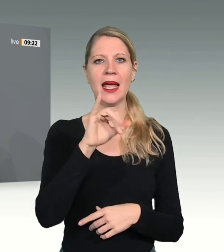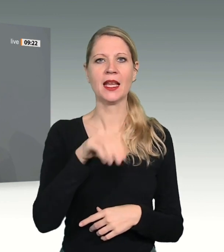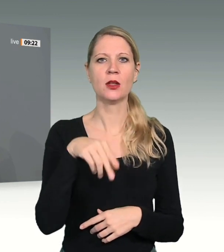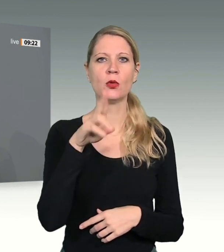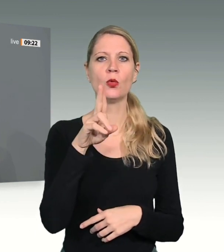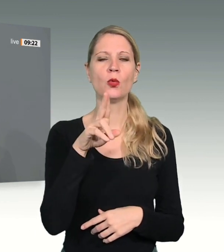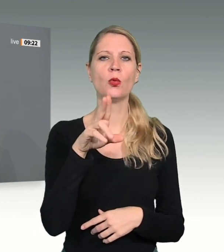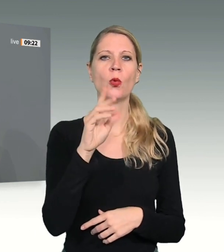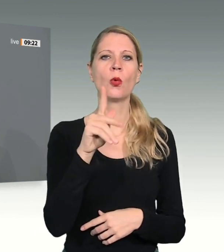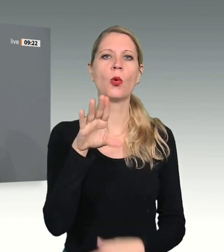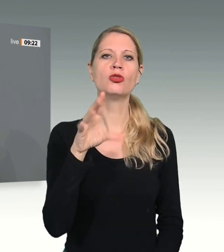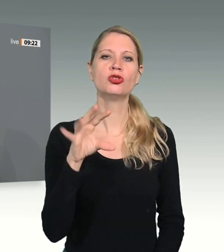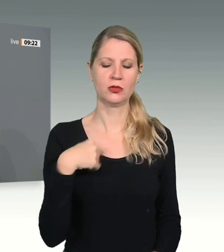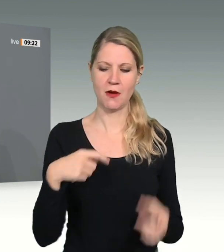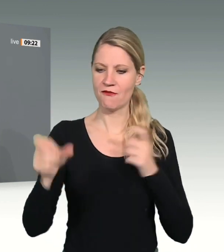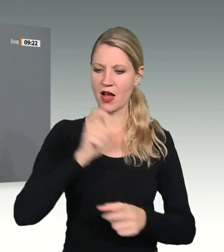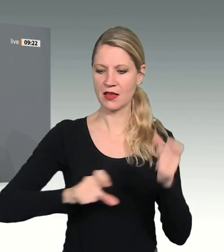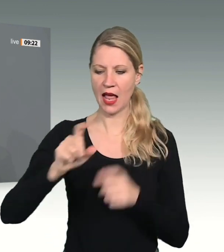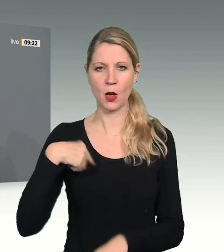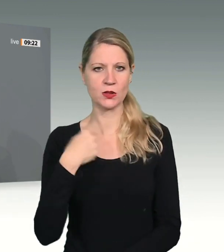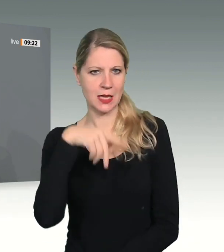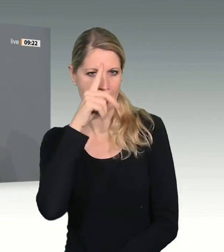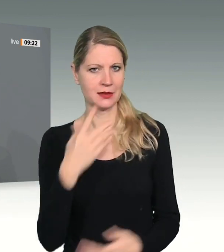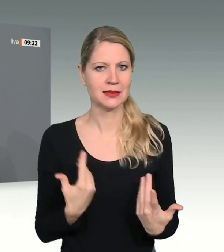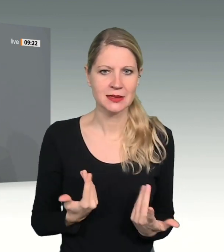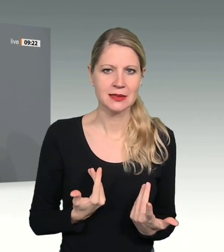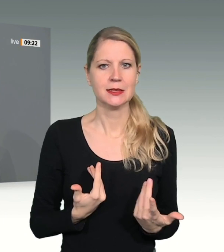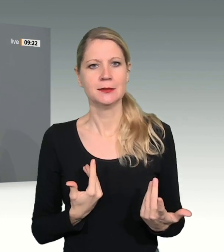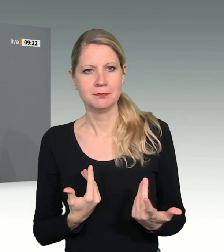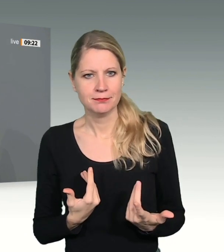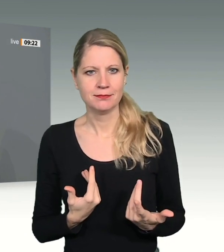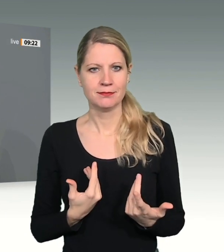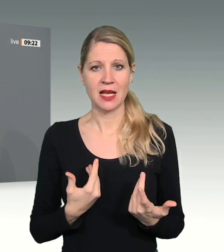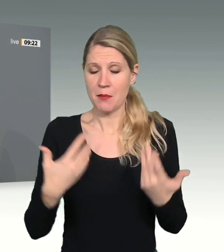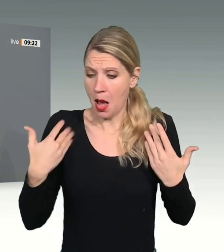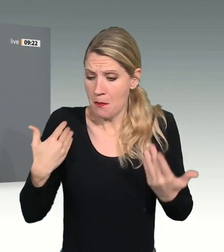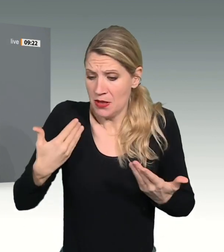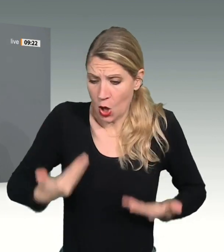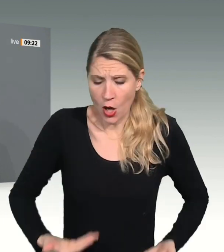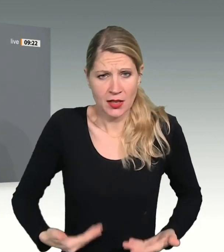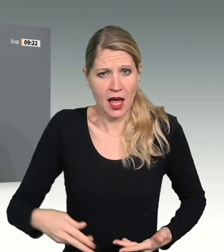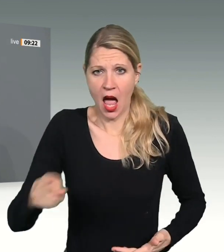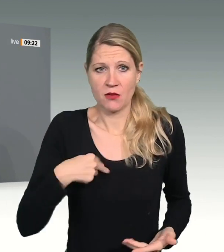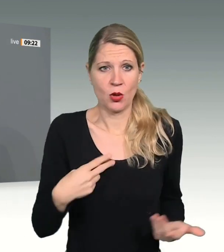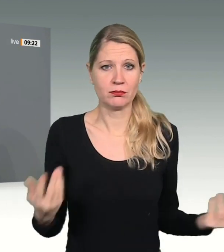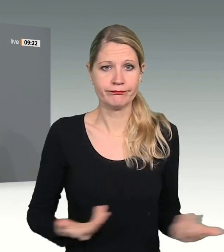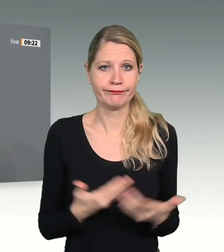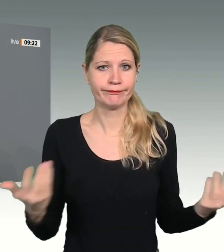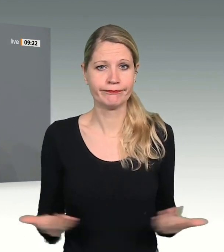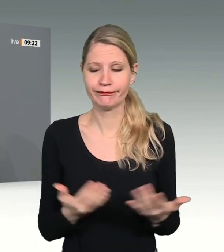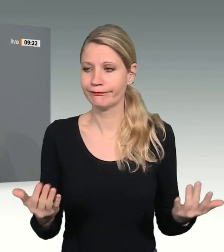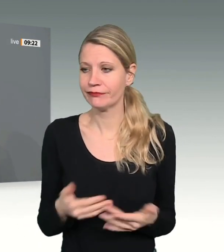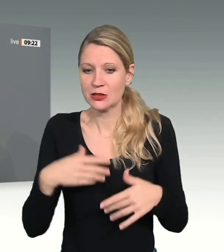Demokratie, den Francis Fukuyama nach 1990 in seinem Ende der Geschichte verkündete, den hat Samuel